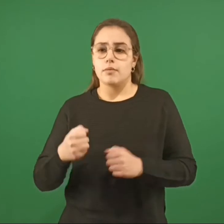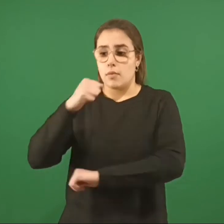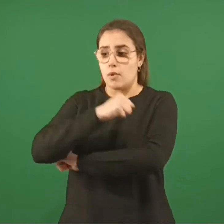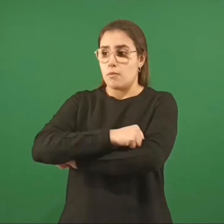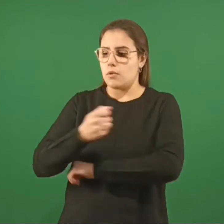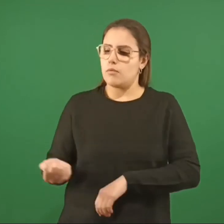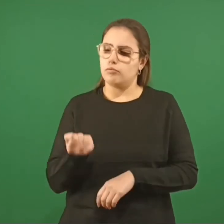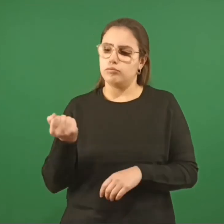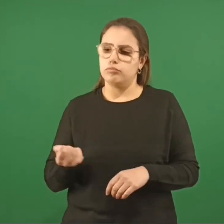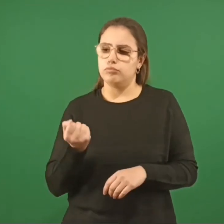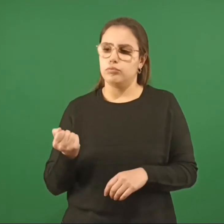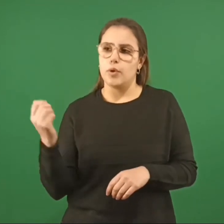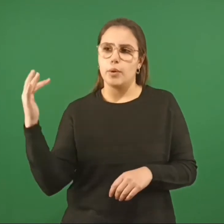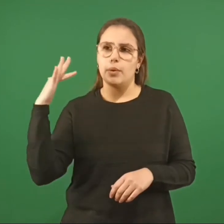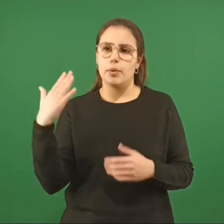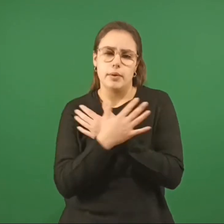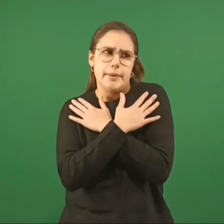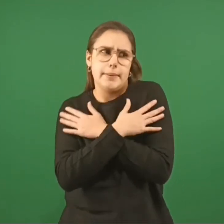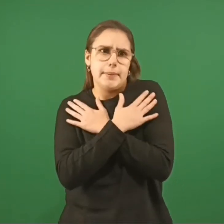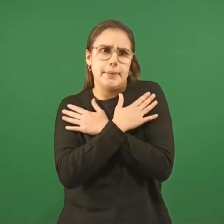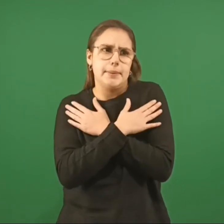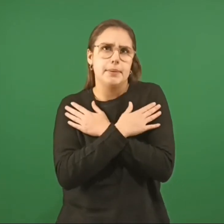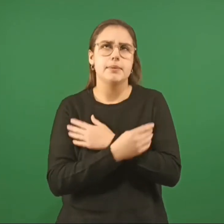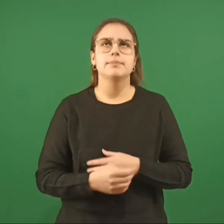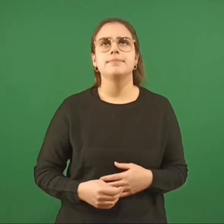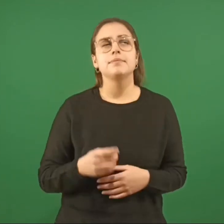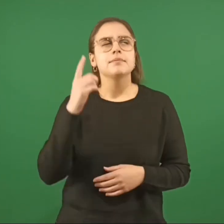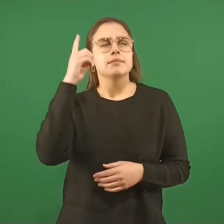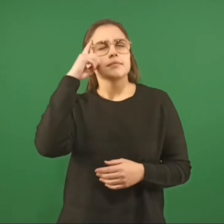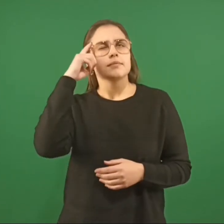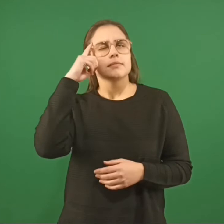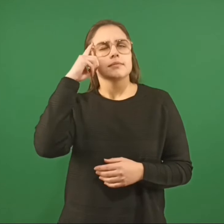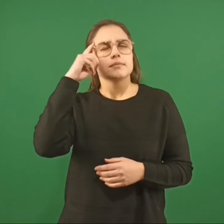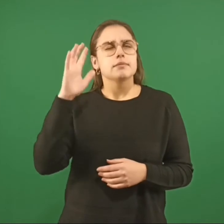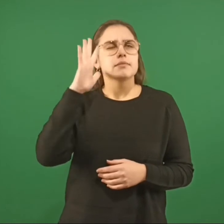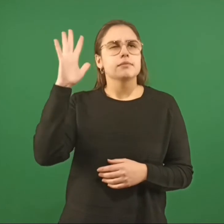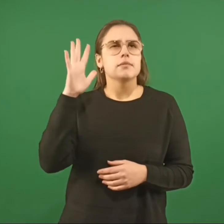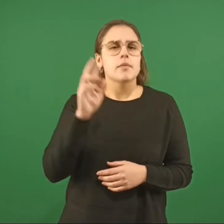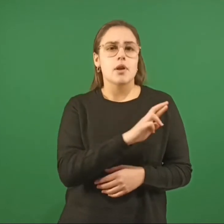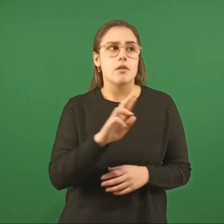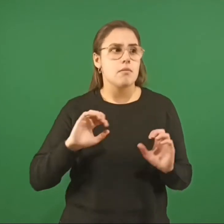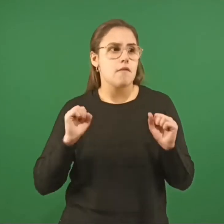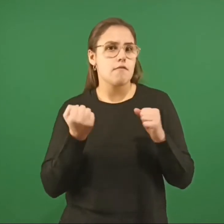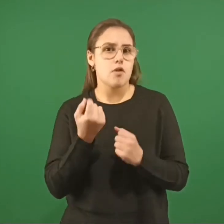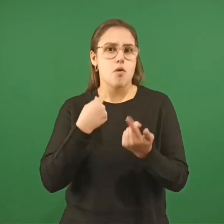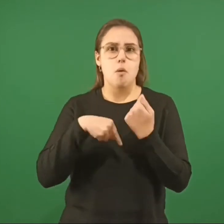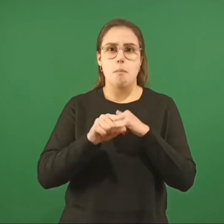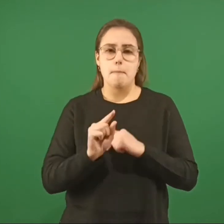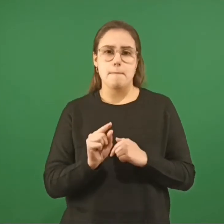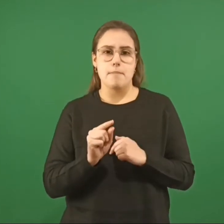anda nadie en la calle Se disfruta manejar así, tranquilo Está más desierto que un domingo A medida que se van